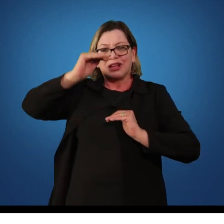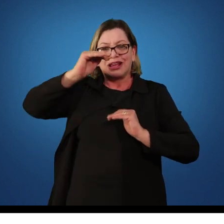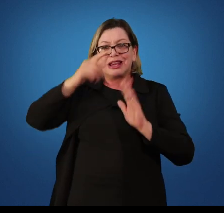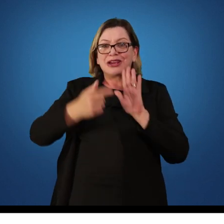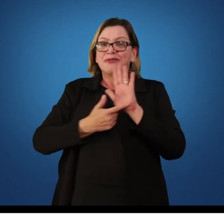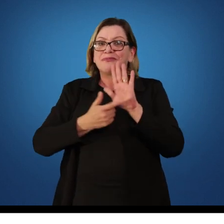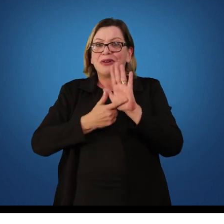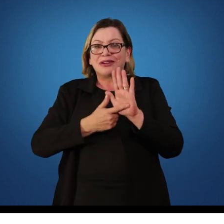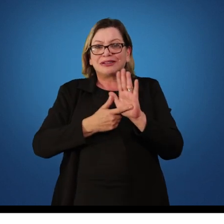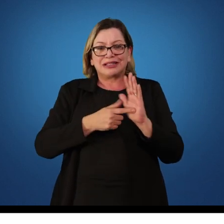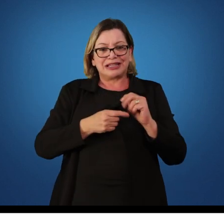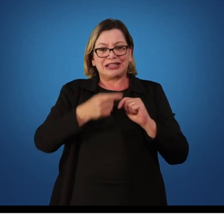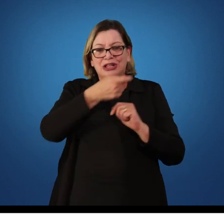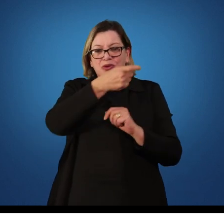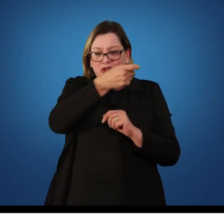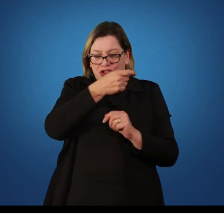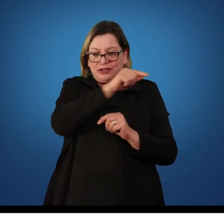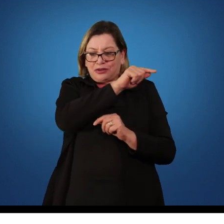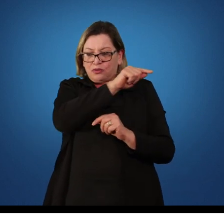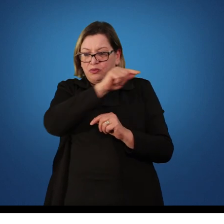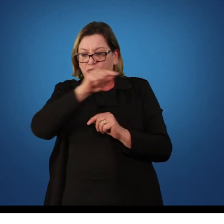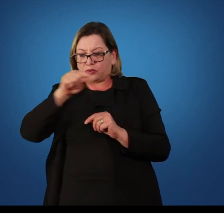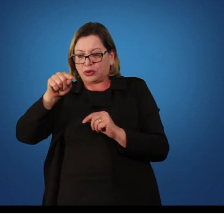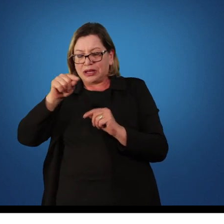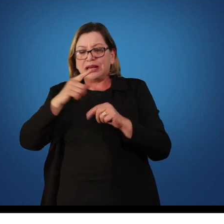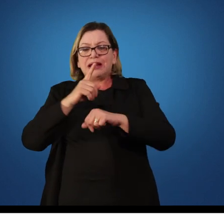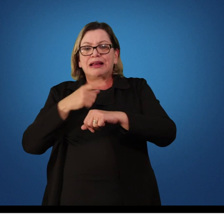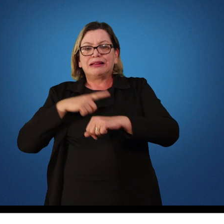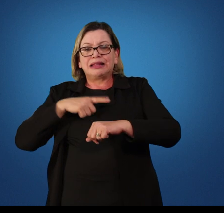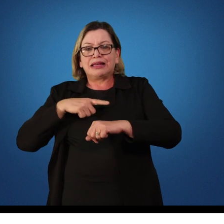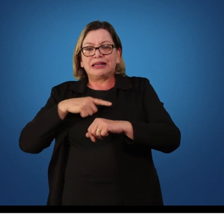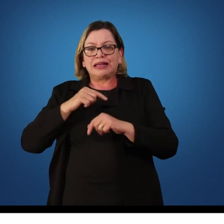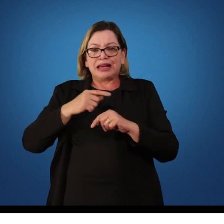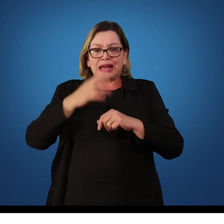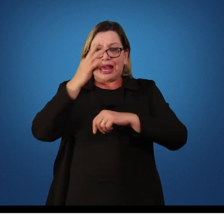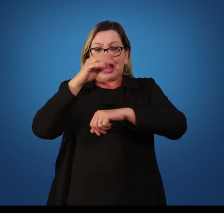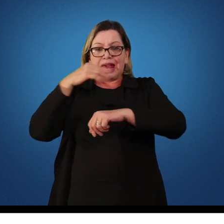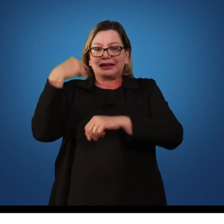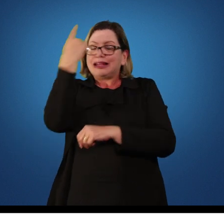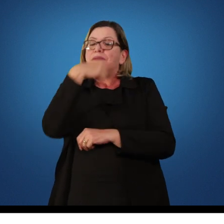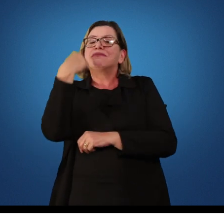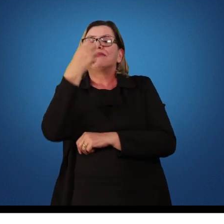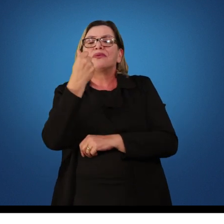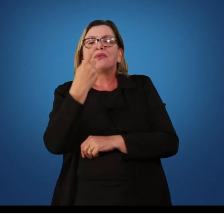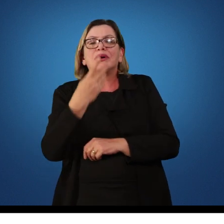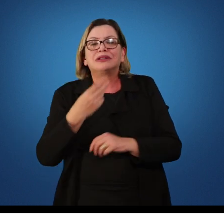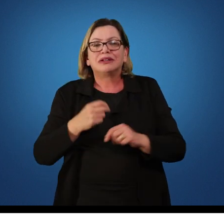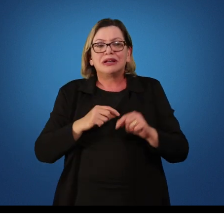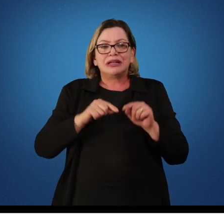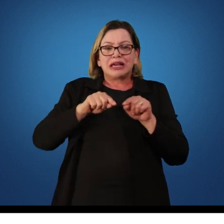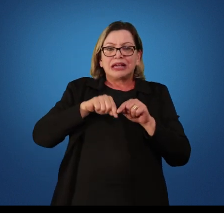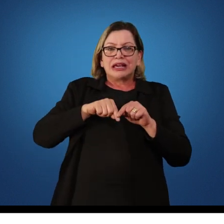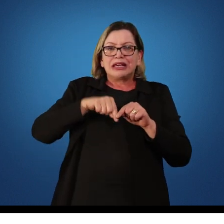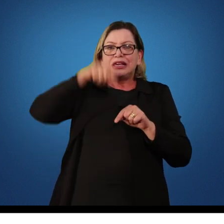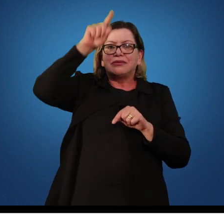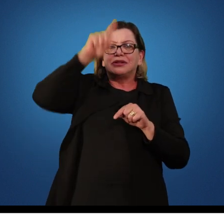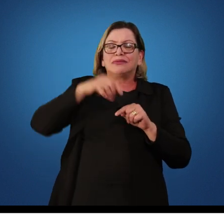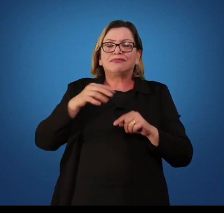que no eixo X eu tenho a variável tempo e no eixo Y eu tenho a variável de interesse. Então,